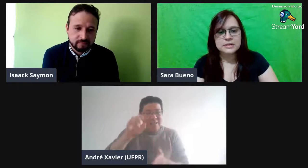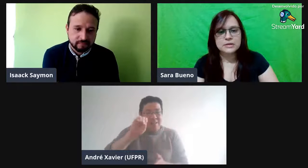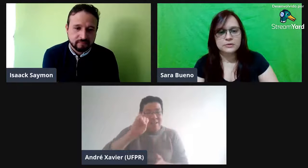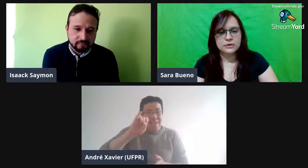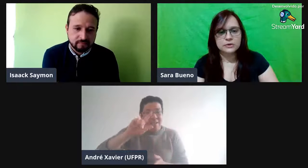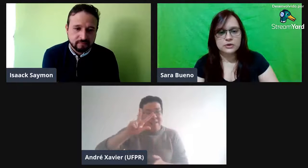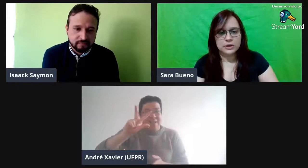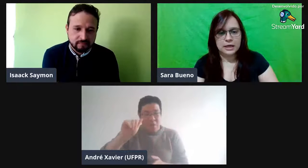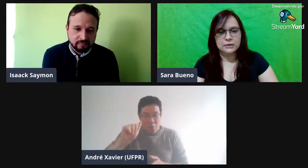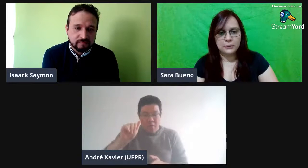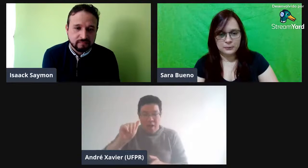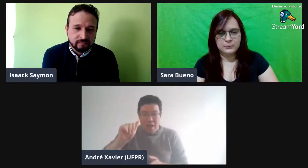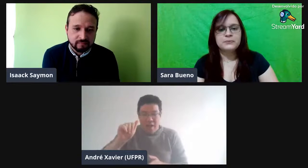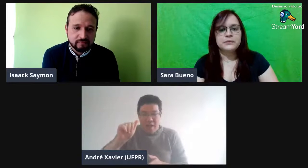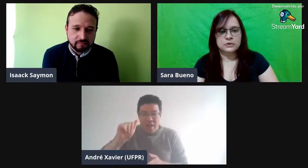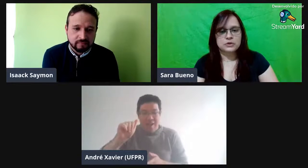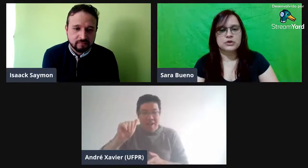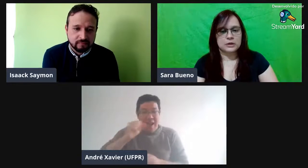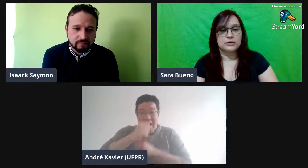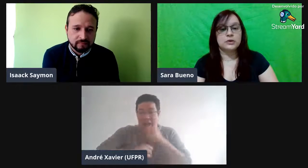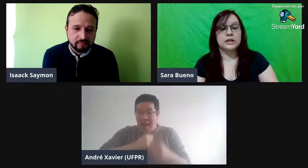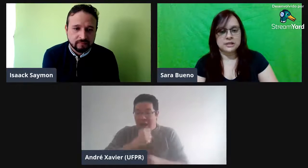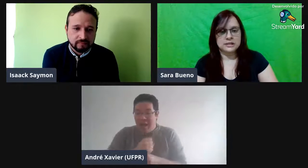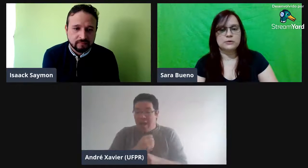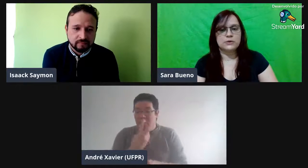Silva no dicionário, dicionário, Rodrigo e Silva.